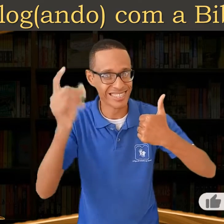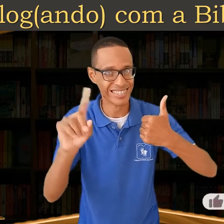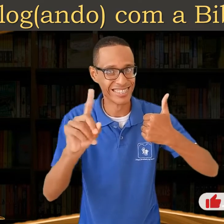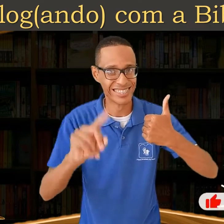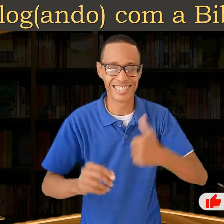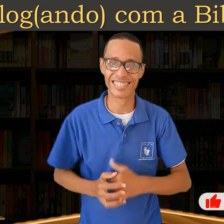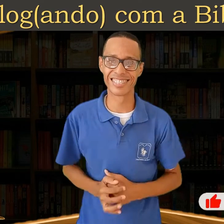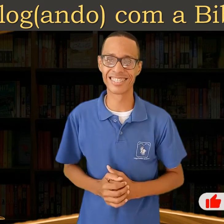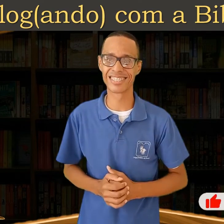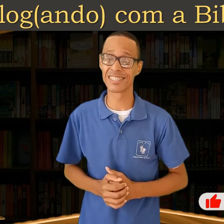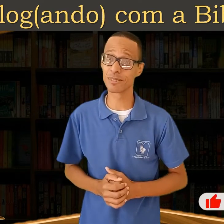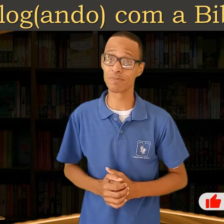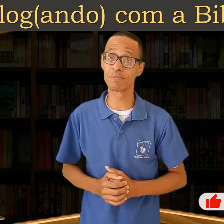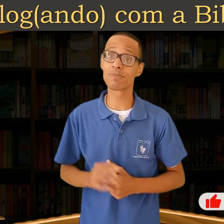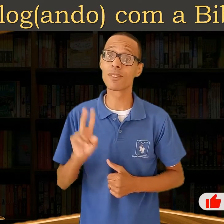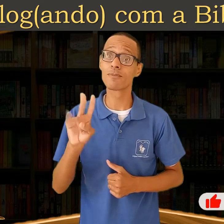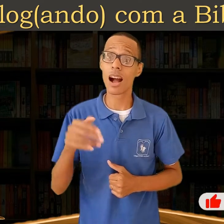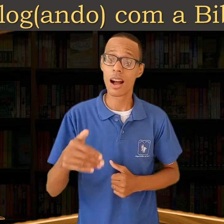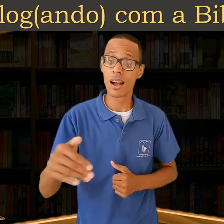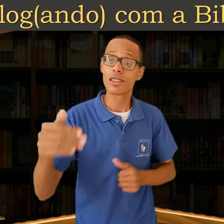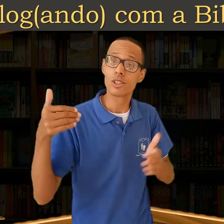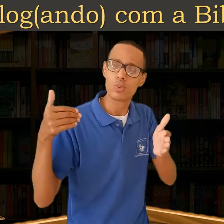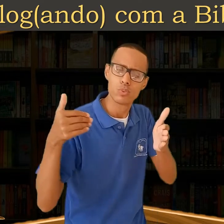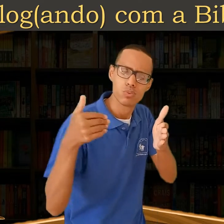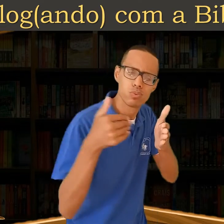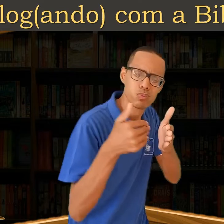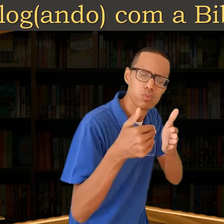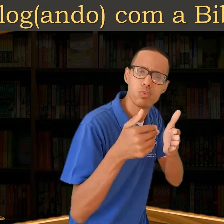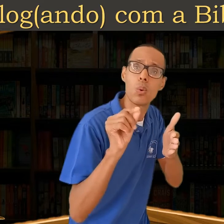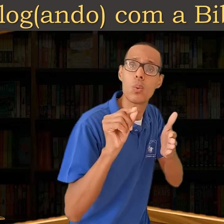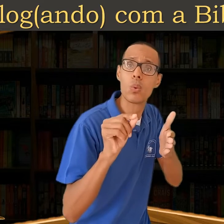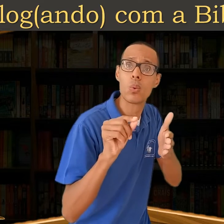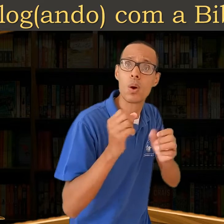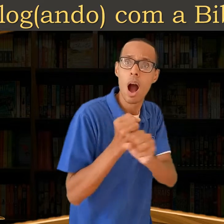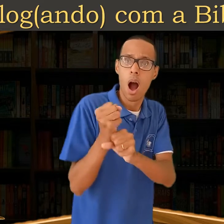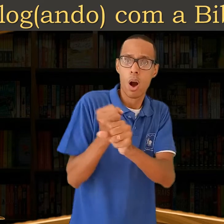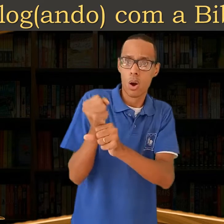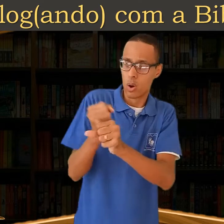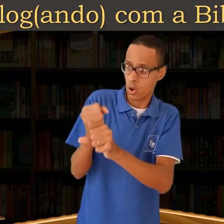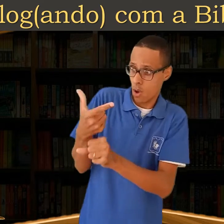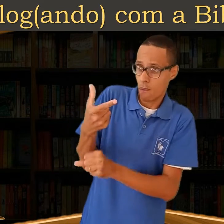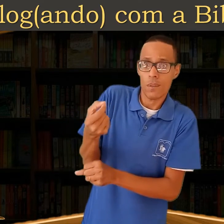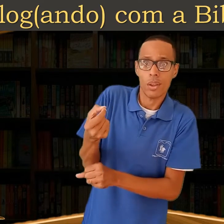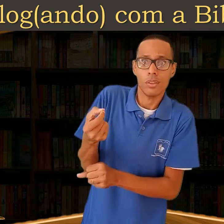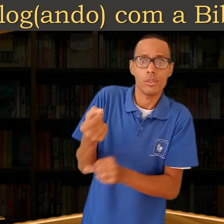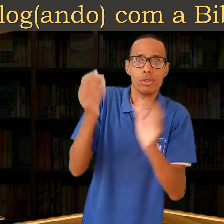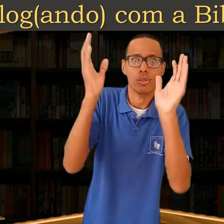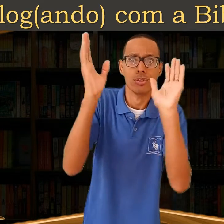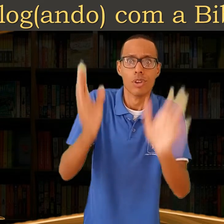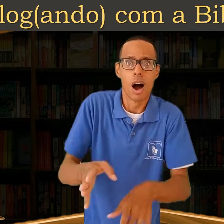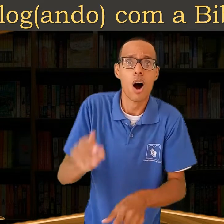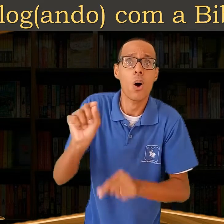Estamos próximos de completar 20 anos do reconhecimento da língua de sinais no Brasil.